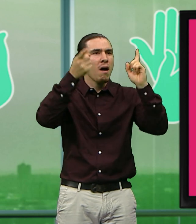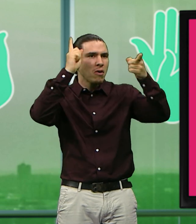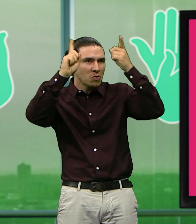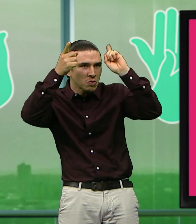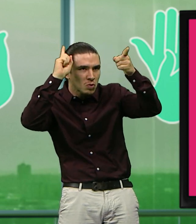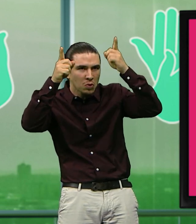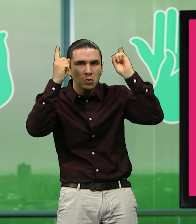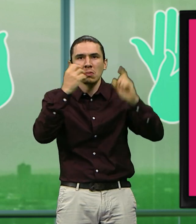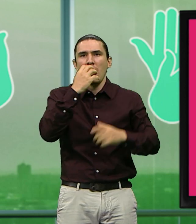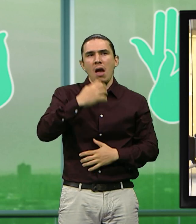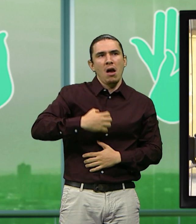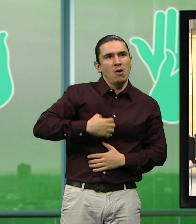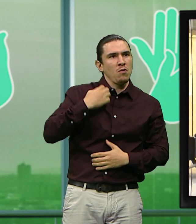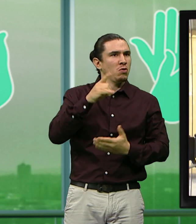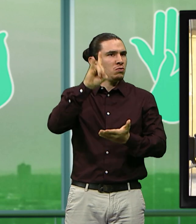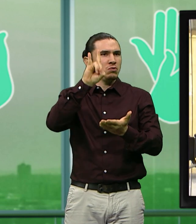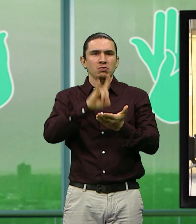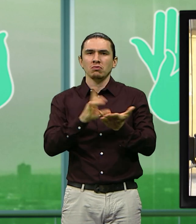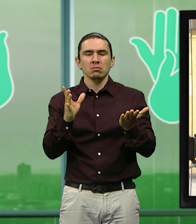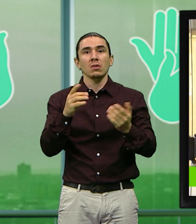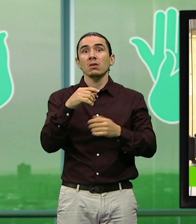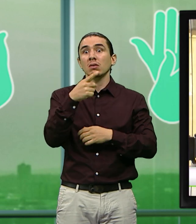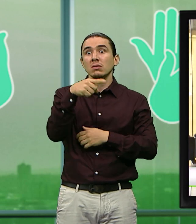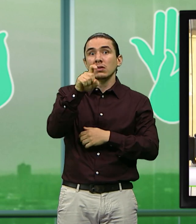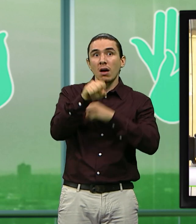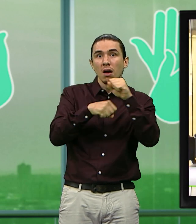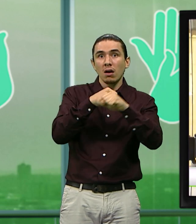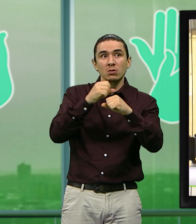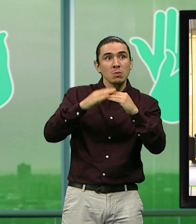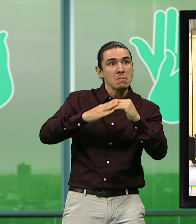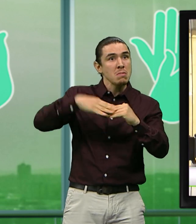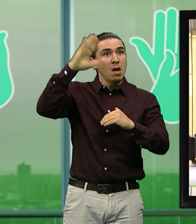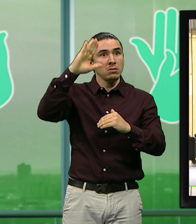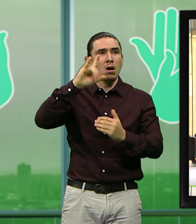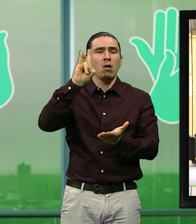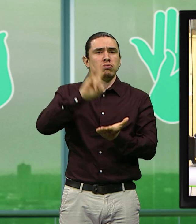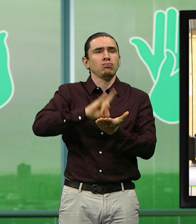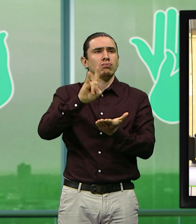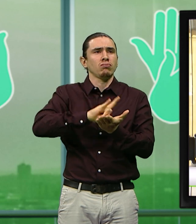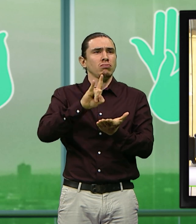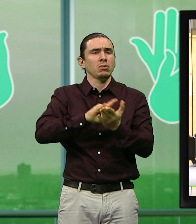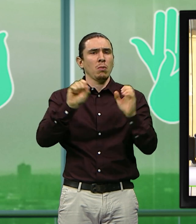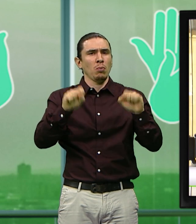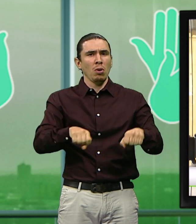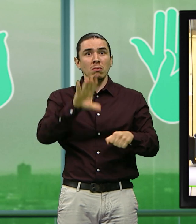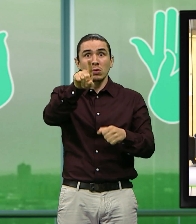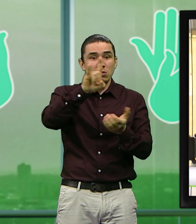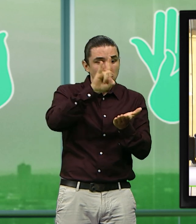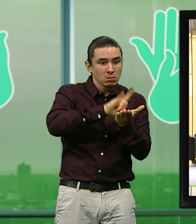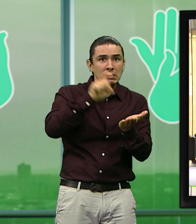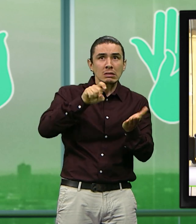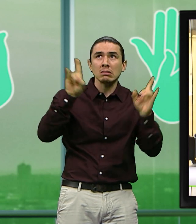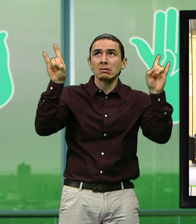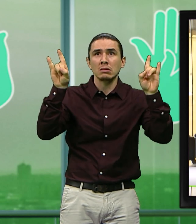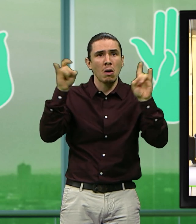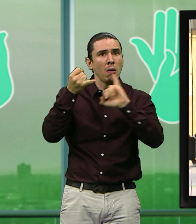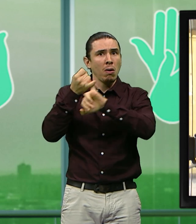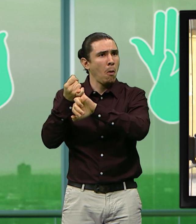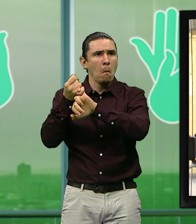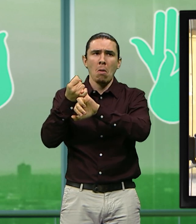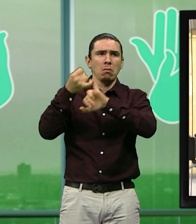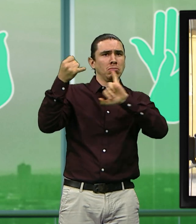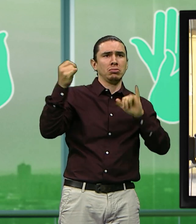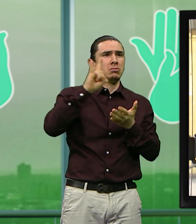Android y iOS. La idea es que la puedan descargar mayores de 16 años y lo pueden jugar desde su celular, sin